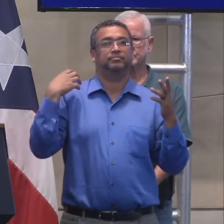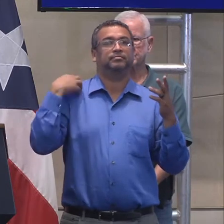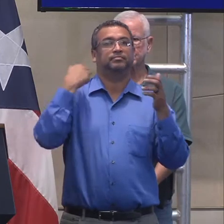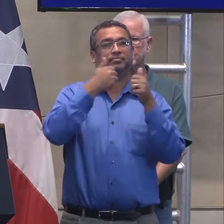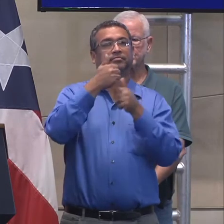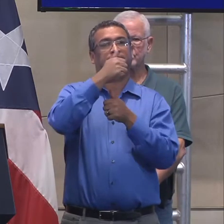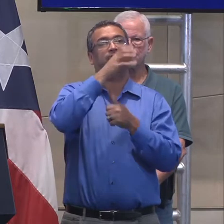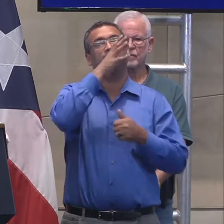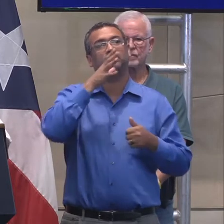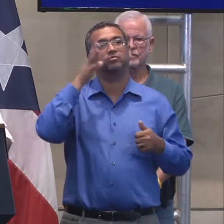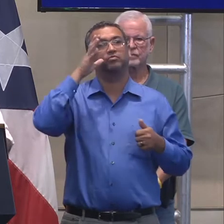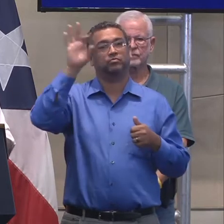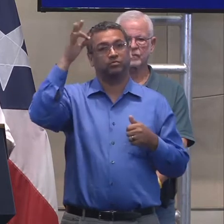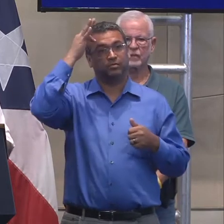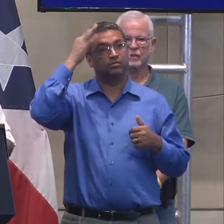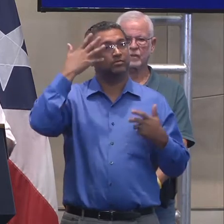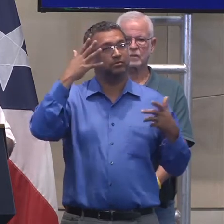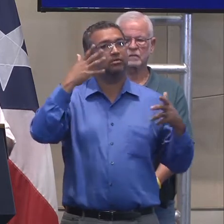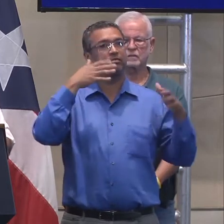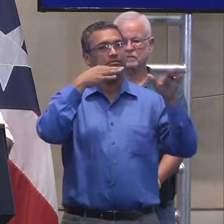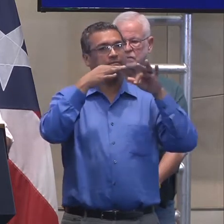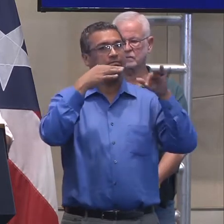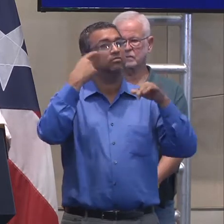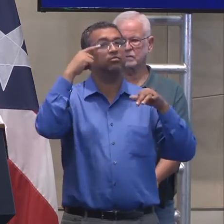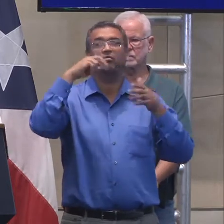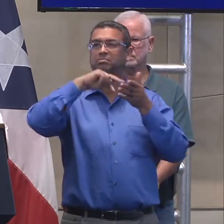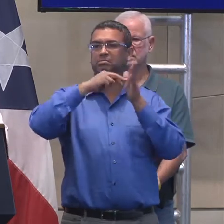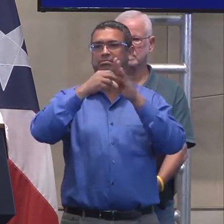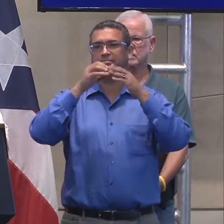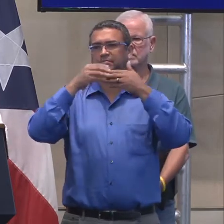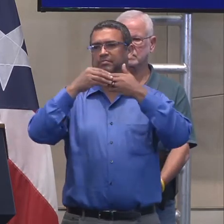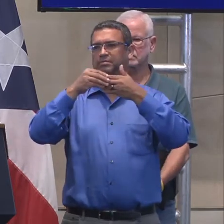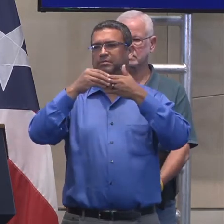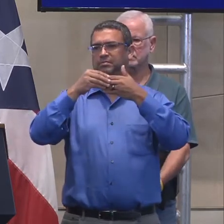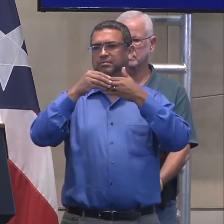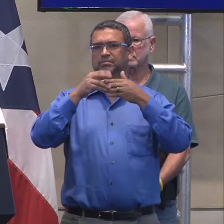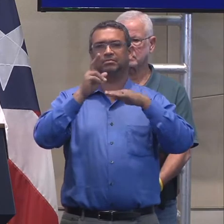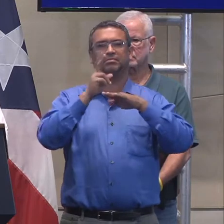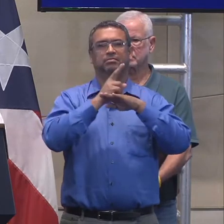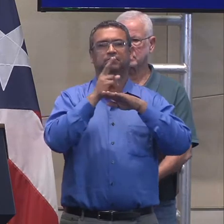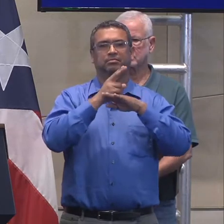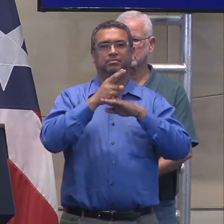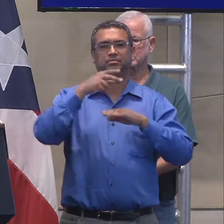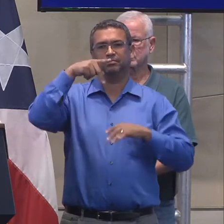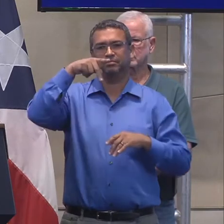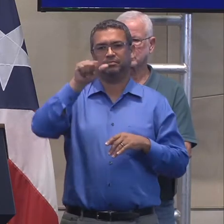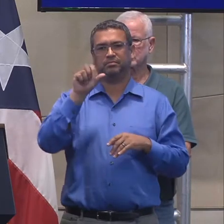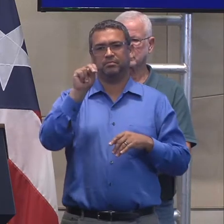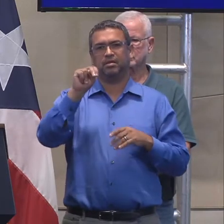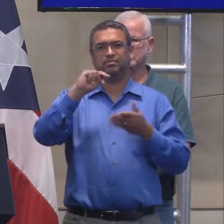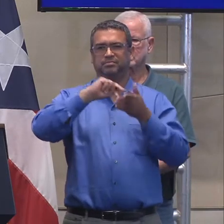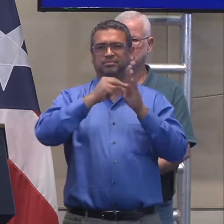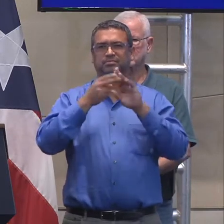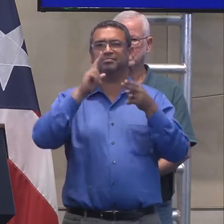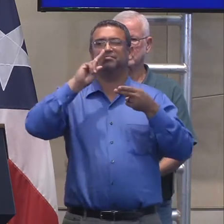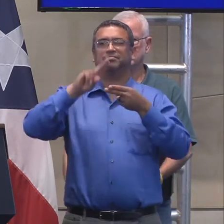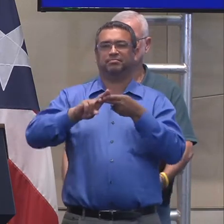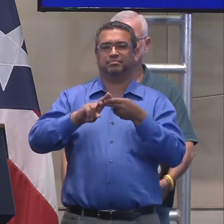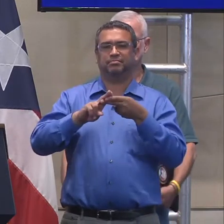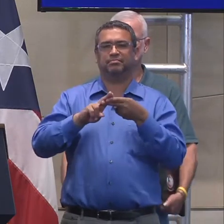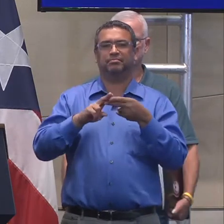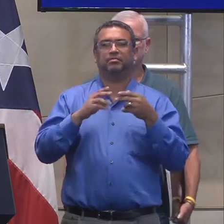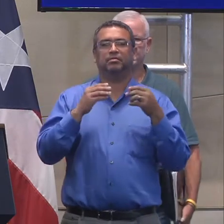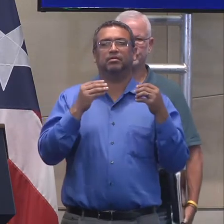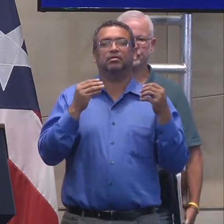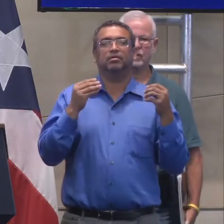Agricultura a nivel federal para que flexibilizara el uso del pan, para que pudieran usar